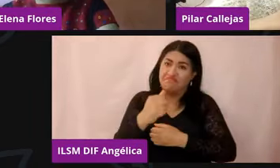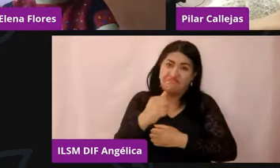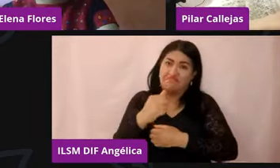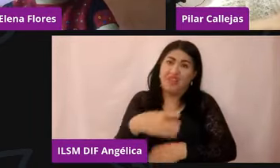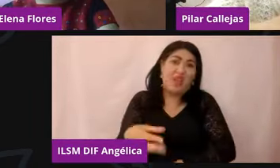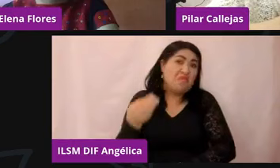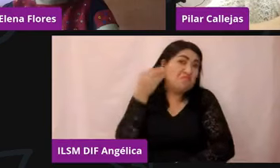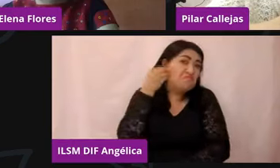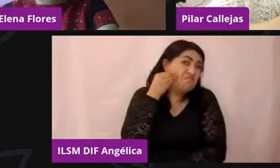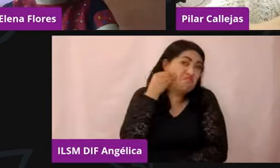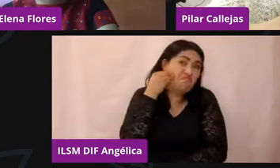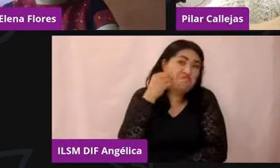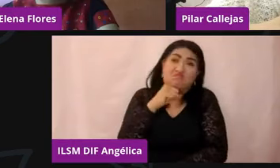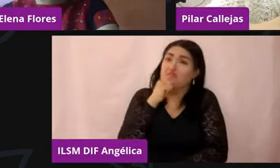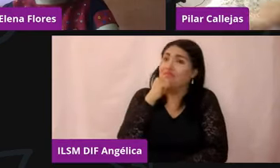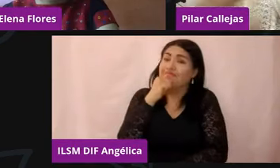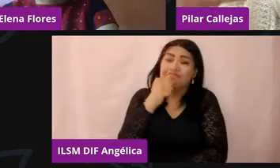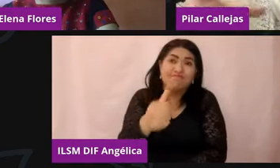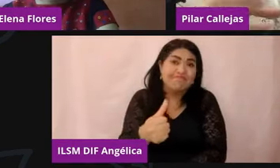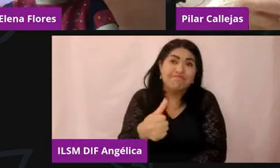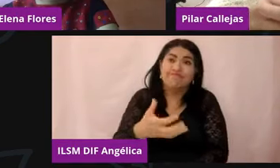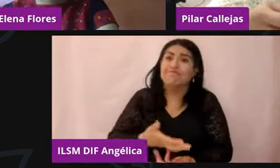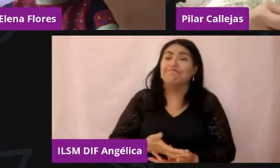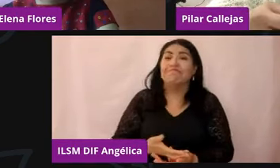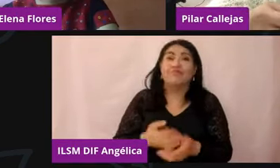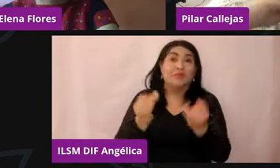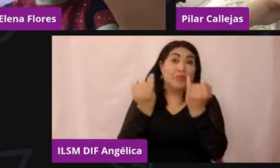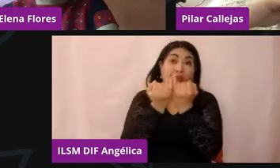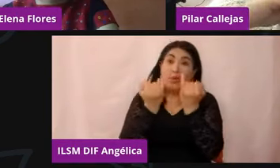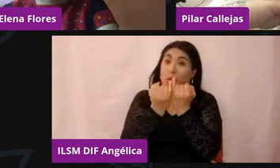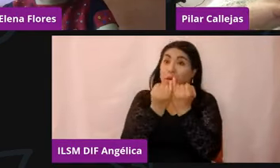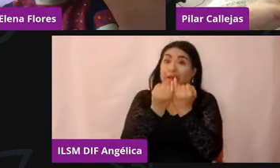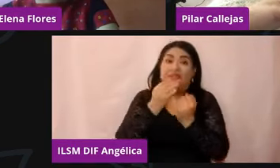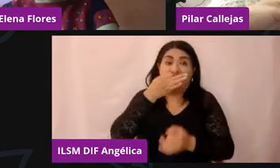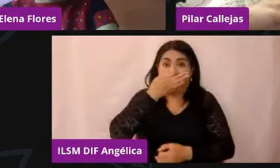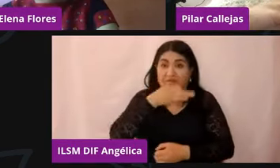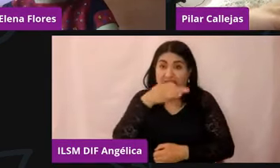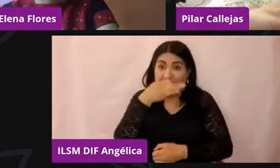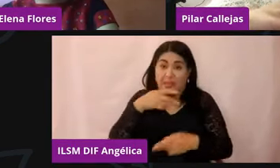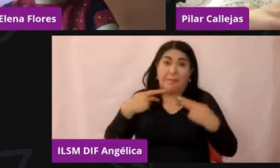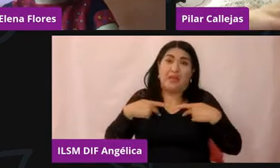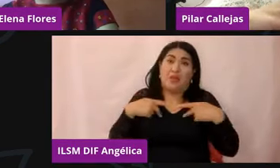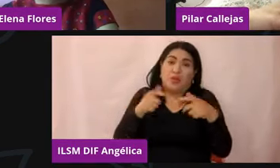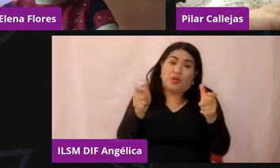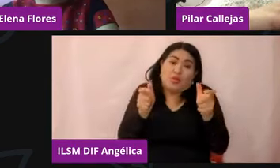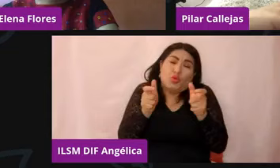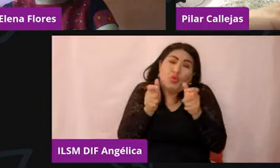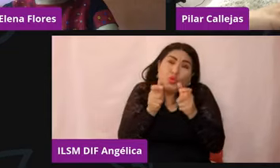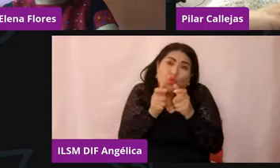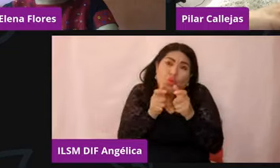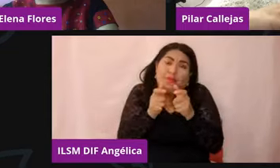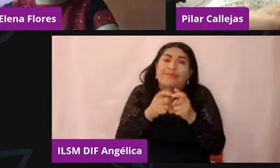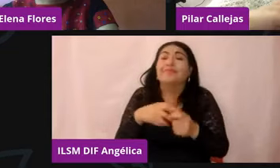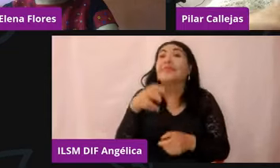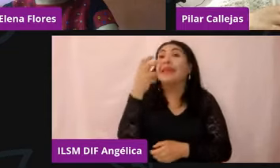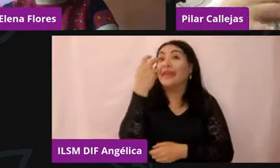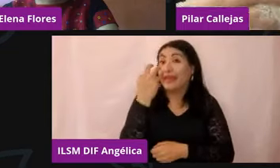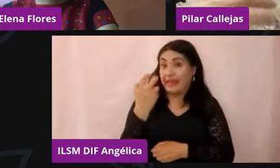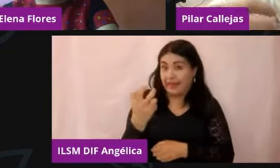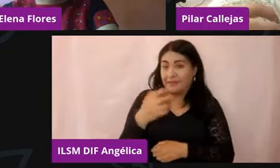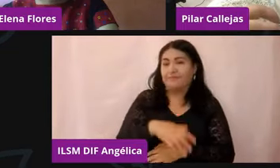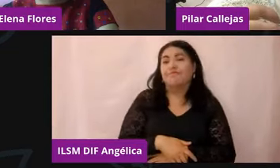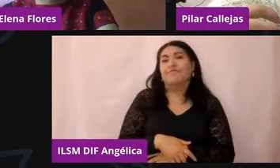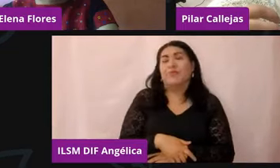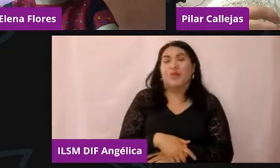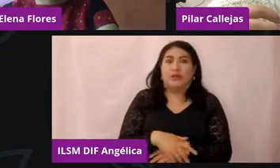cachete, ¿no? Que las fiestas tienen que ser con menos personas, pero creo que eso causó más